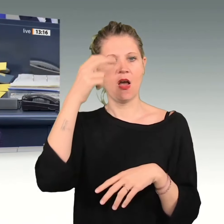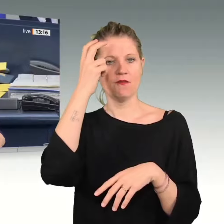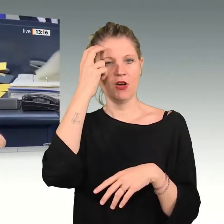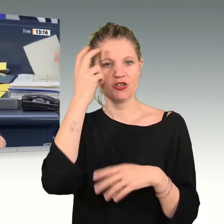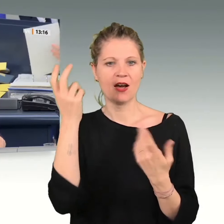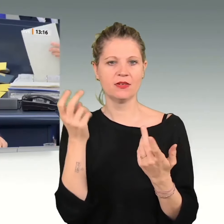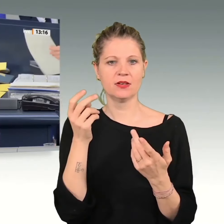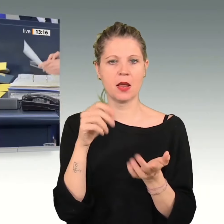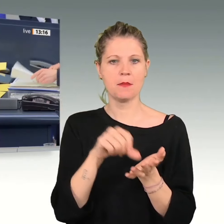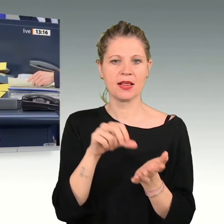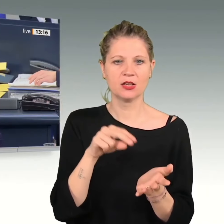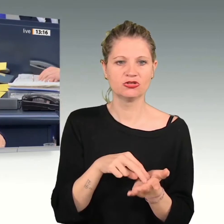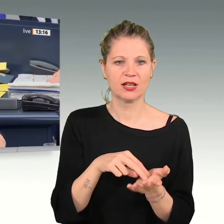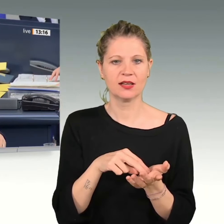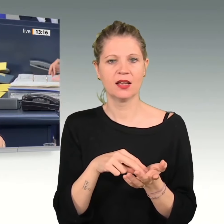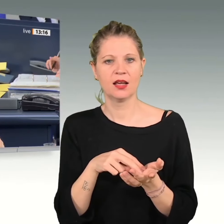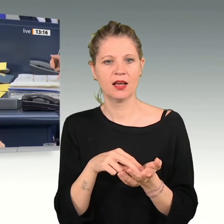68 Minuten vorgesehen.